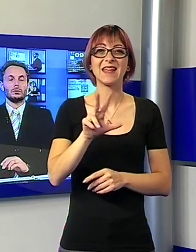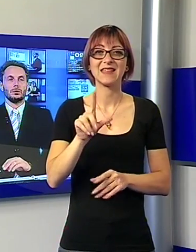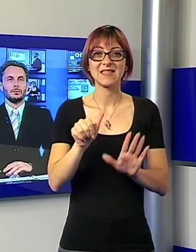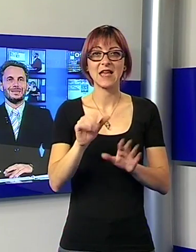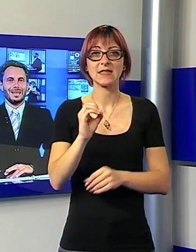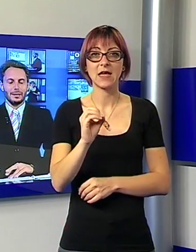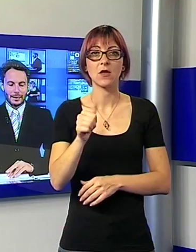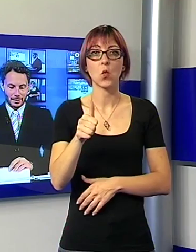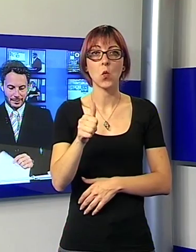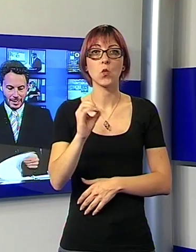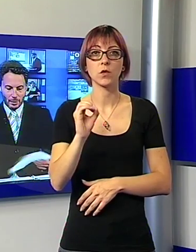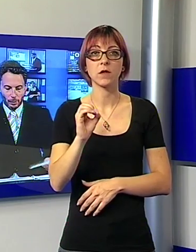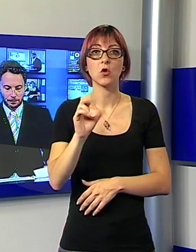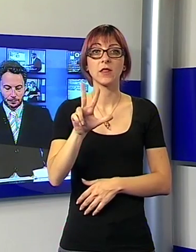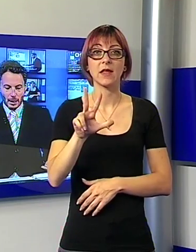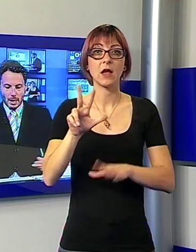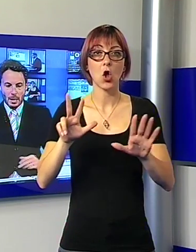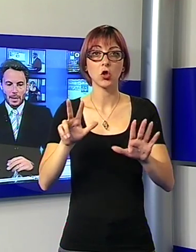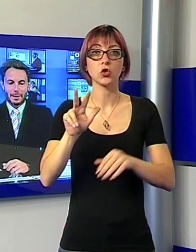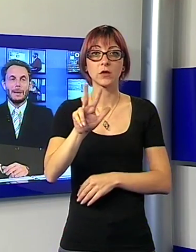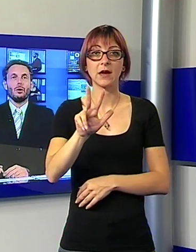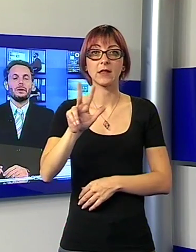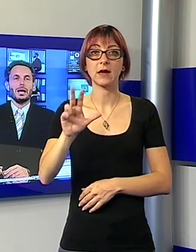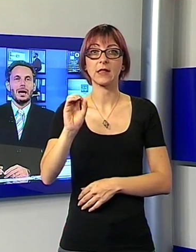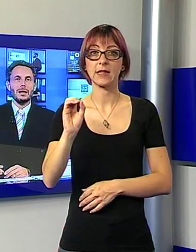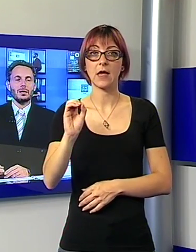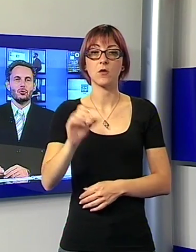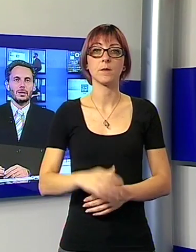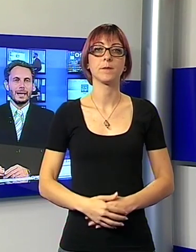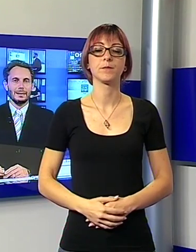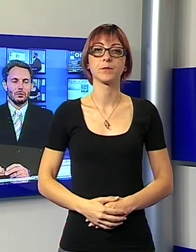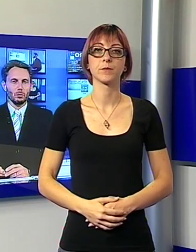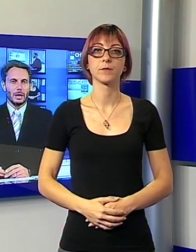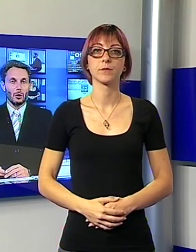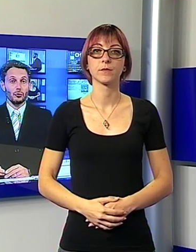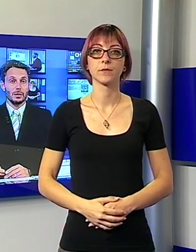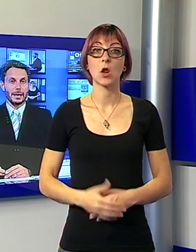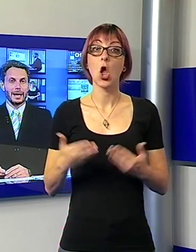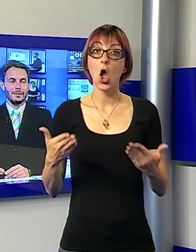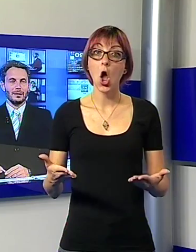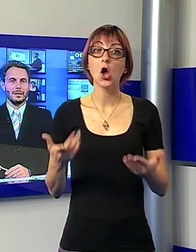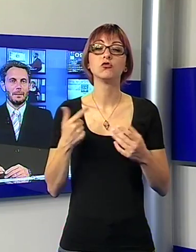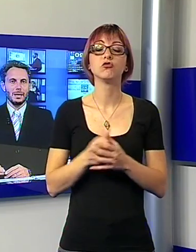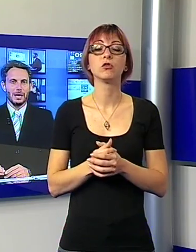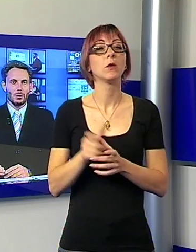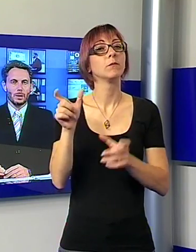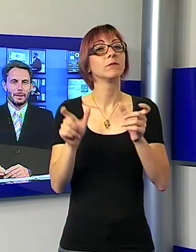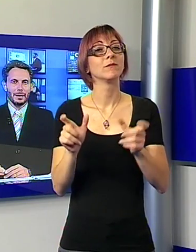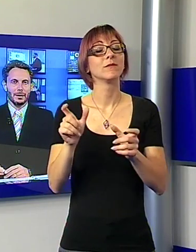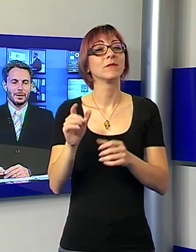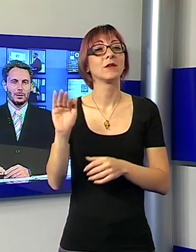-330. Parliamo della giornata vissuta oggi dai ragazzi disabili a Luna Park di